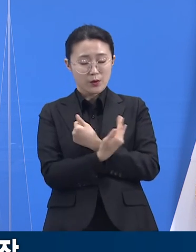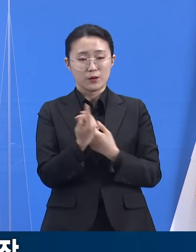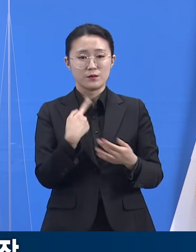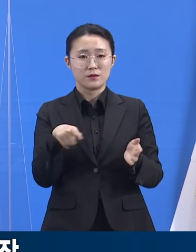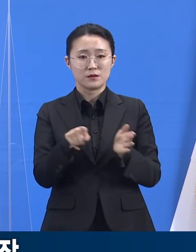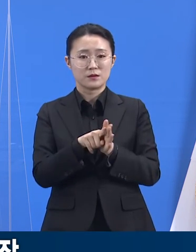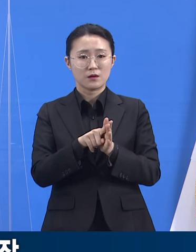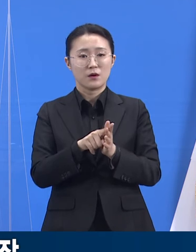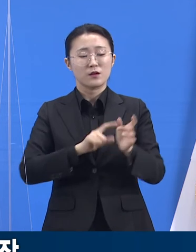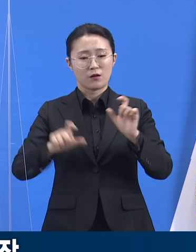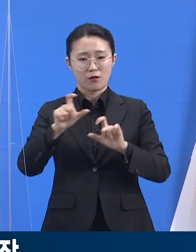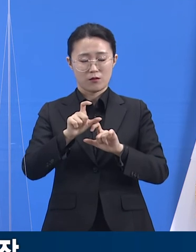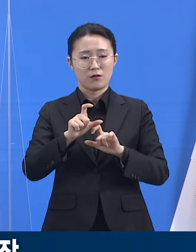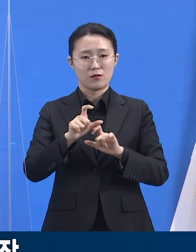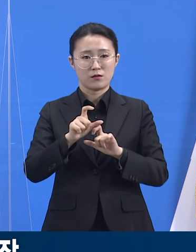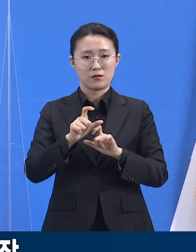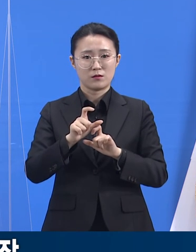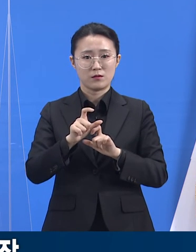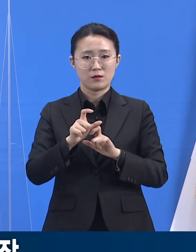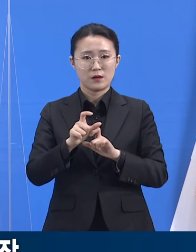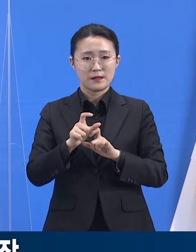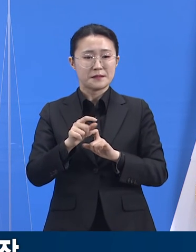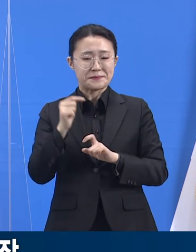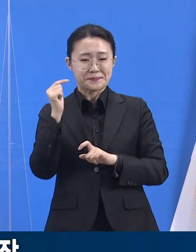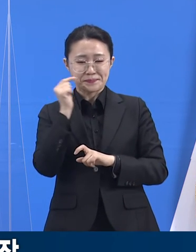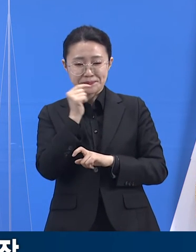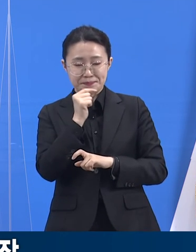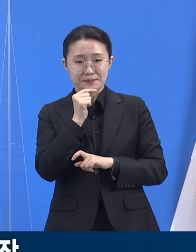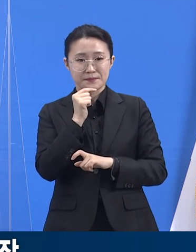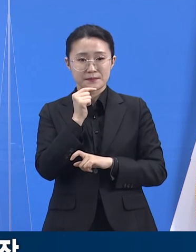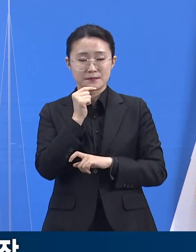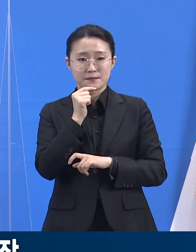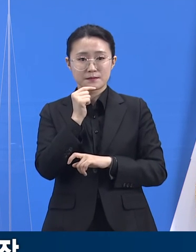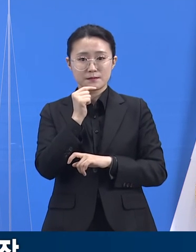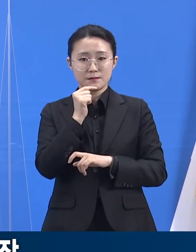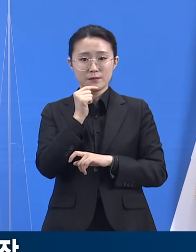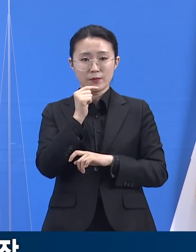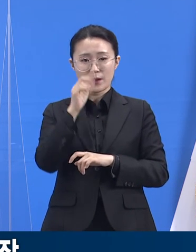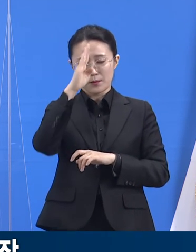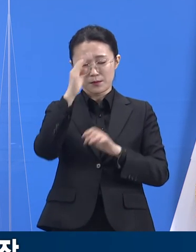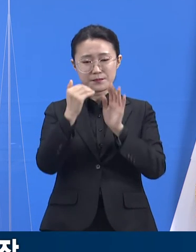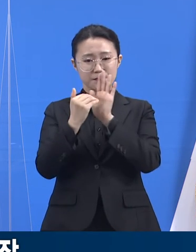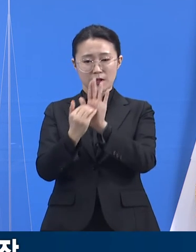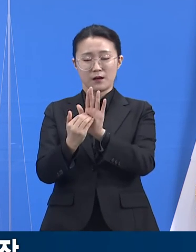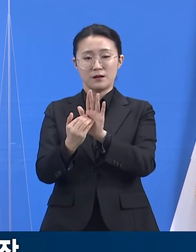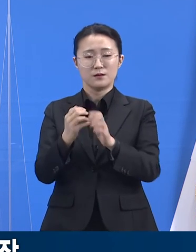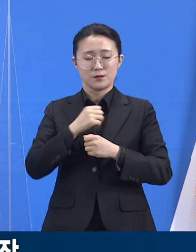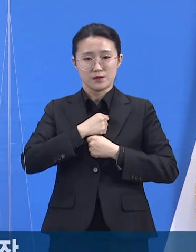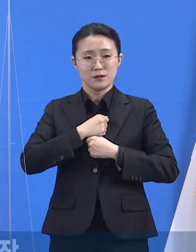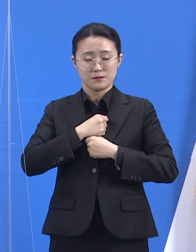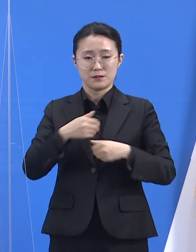점검반은 방역지침을 위반하는 업소에 대해서는 단호하게 조치하도록 하겠습니다.